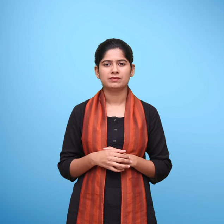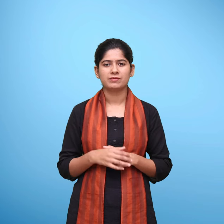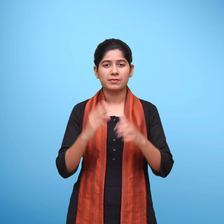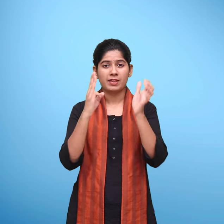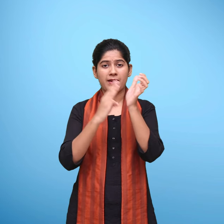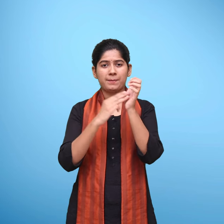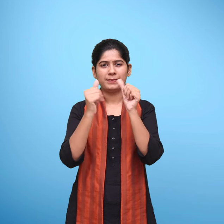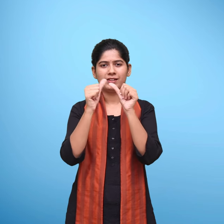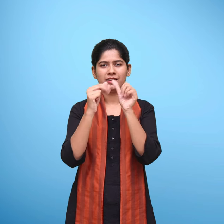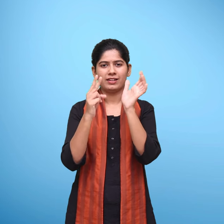मनो दर्पन